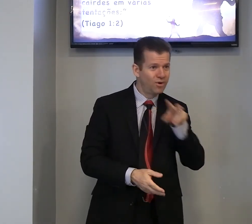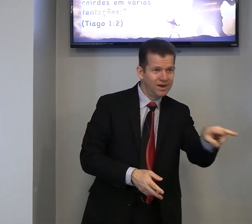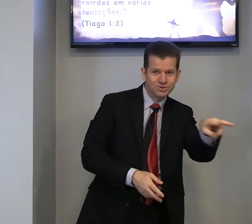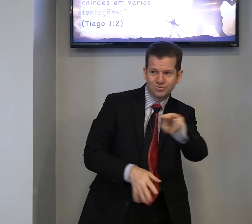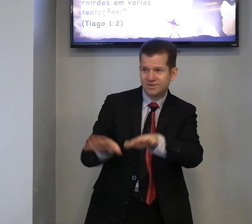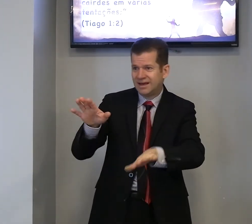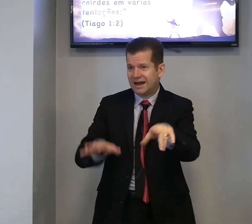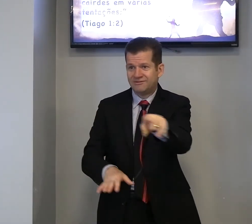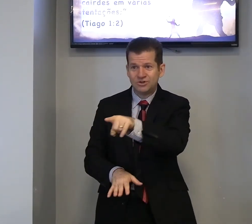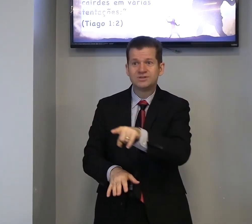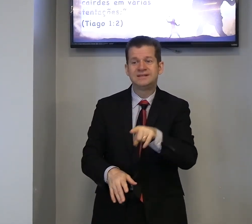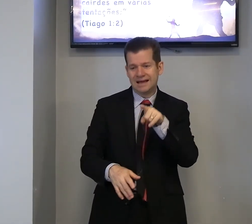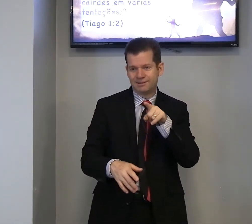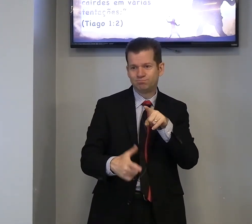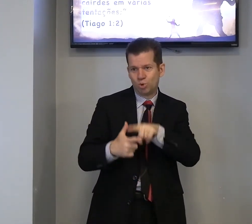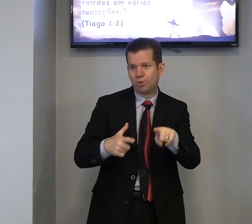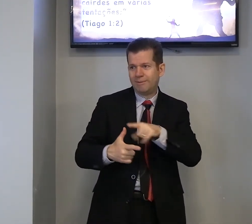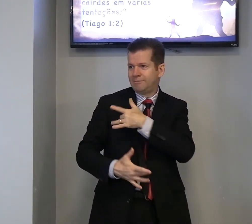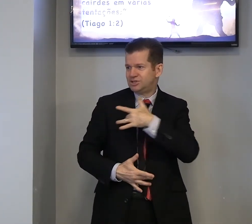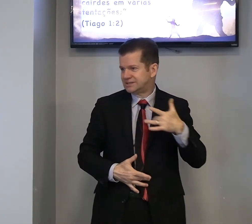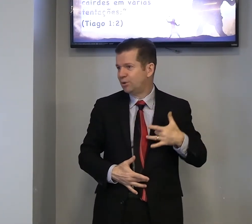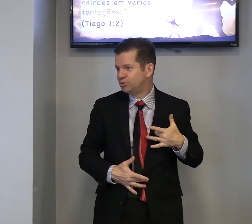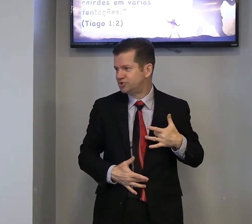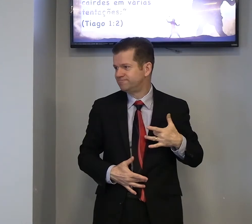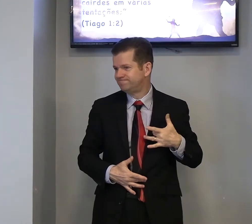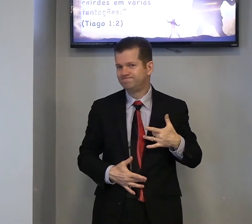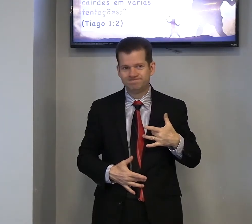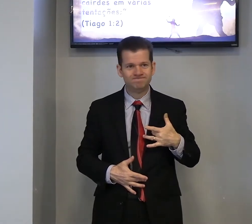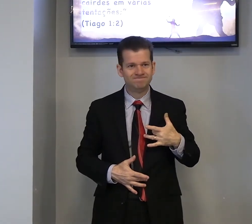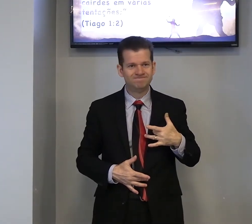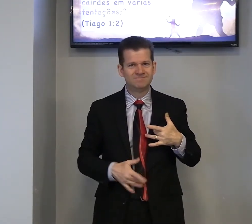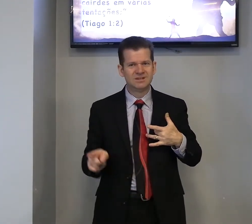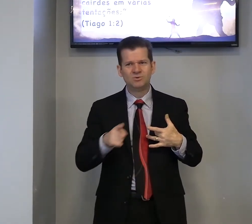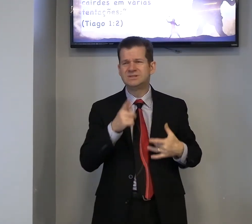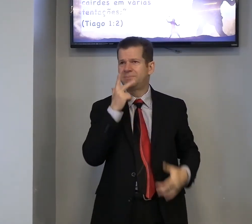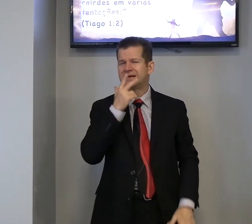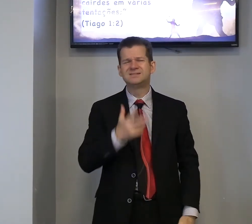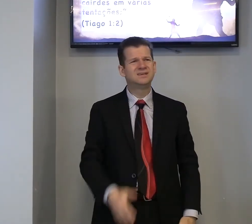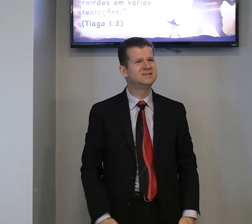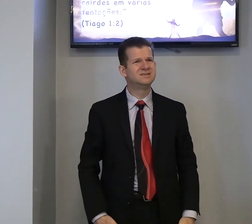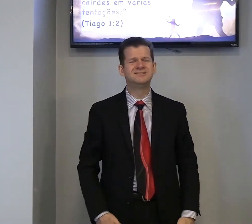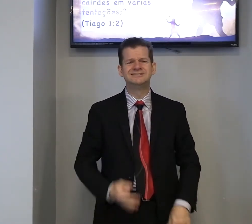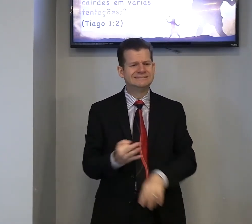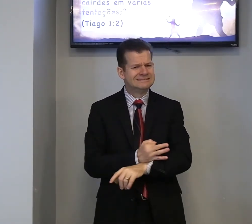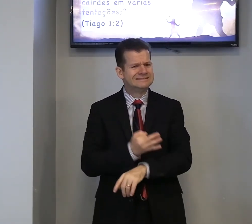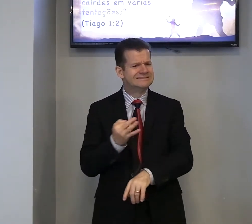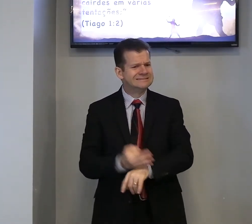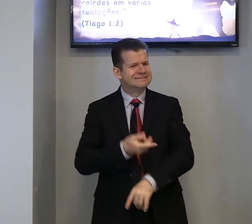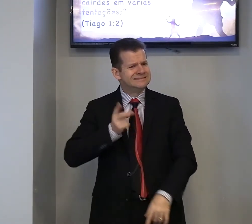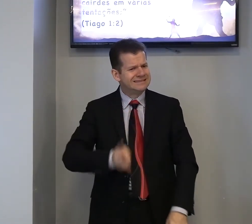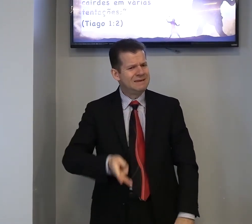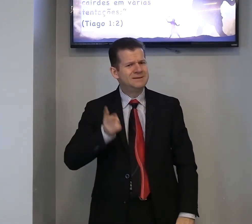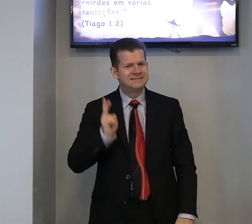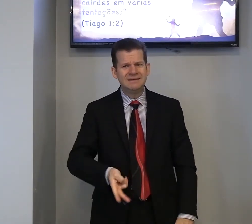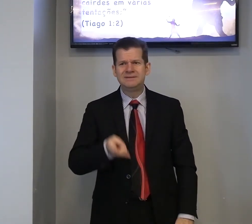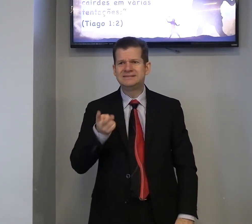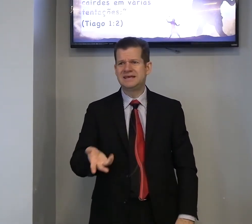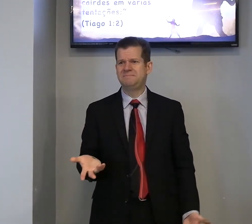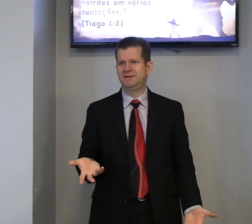conheço, às vezes, você está, com problemas de saúde, você parece, gente, sempre, sempre, sempre,